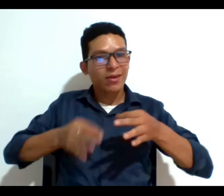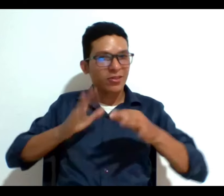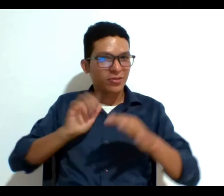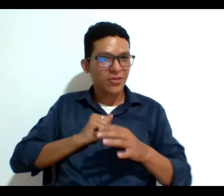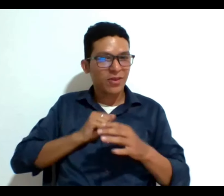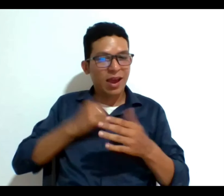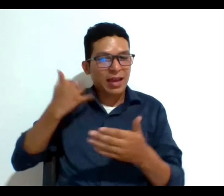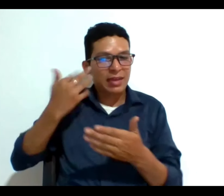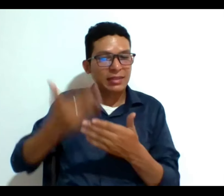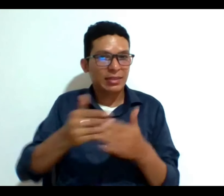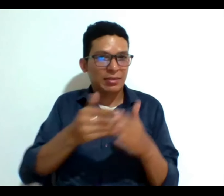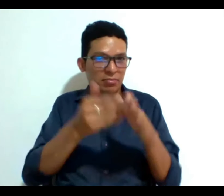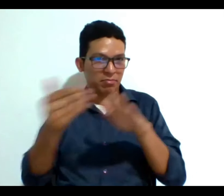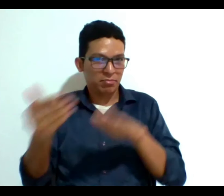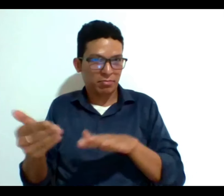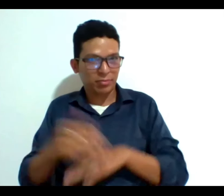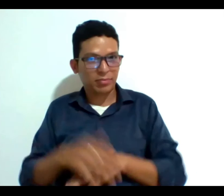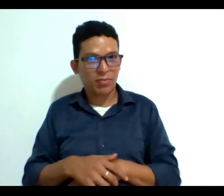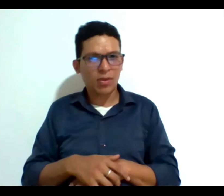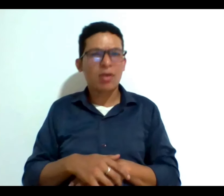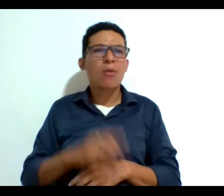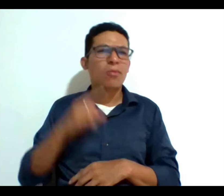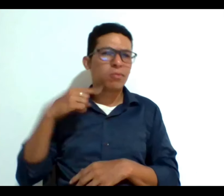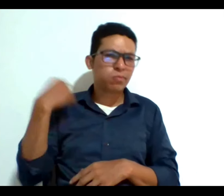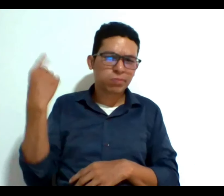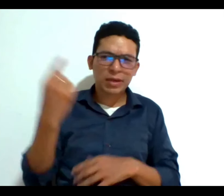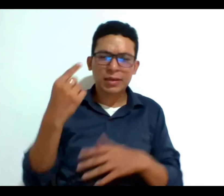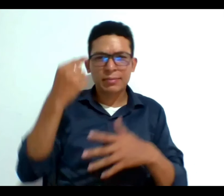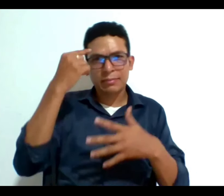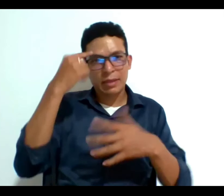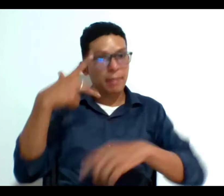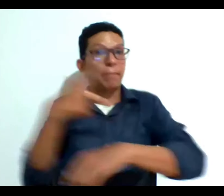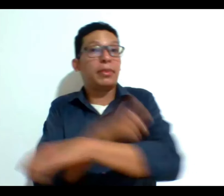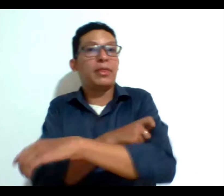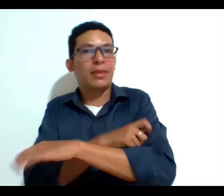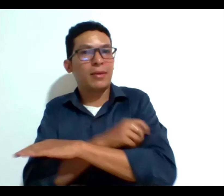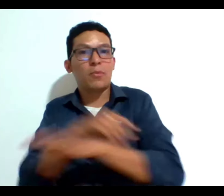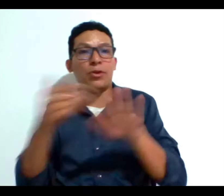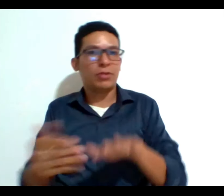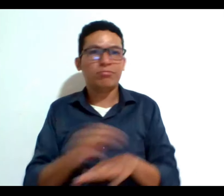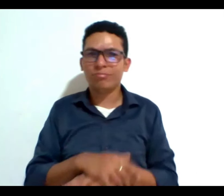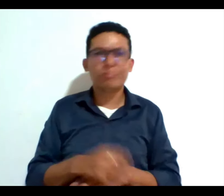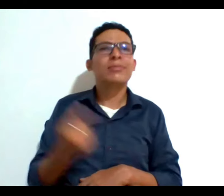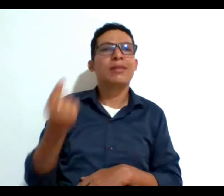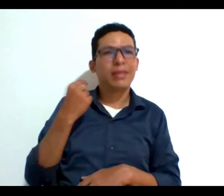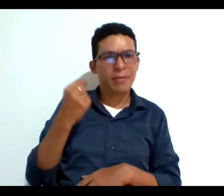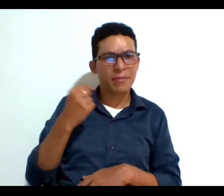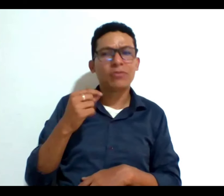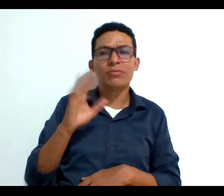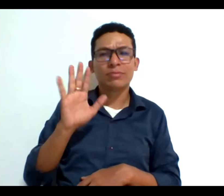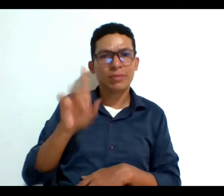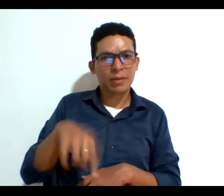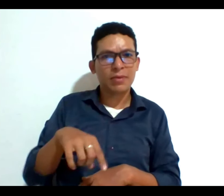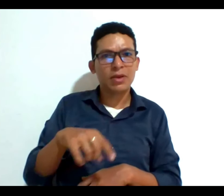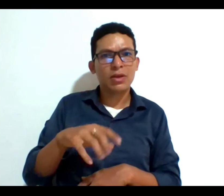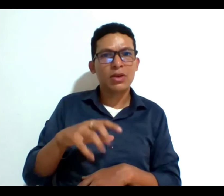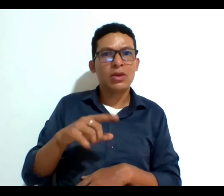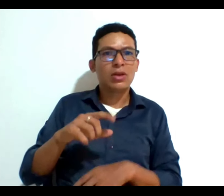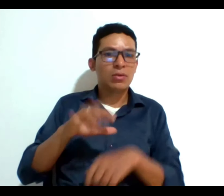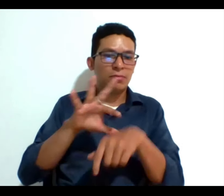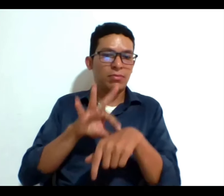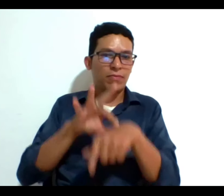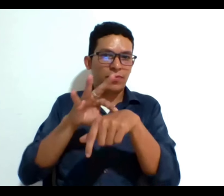espectros o muchos matices no es solamente eutanasia recientemente la corte también despenalizó el suicidio médicamente